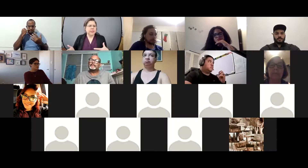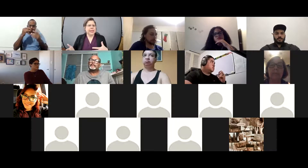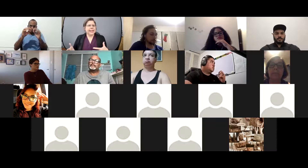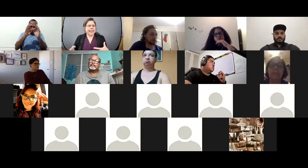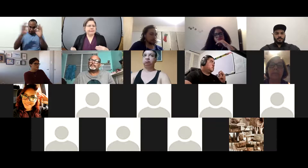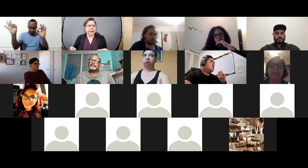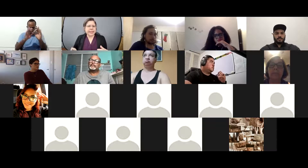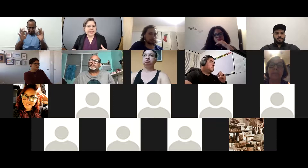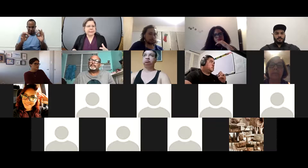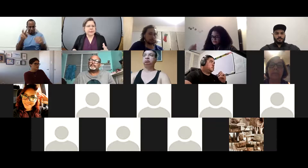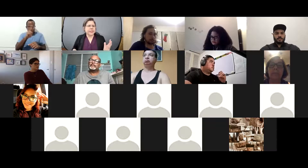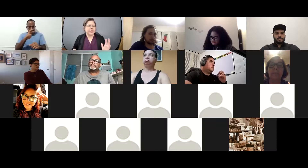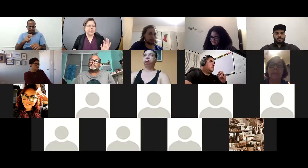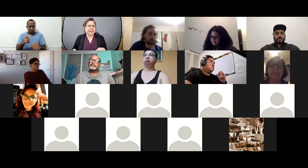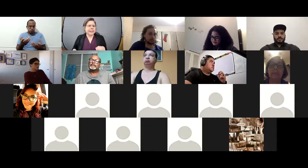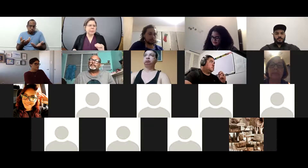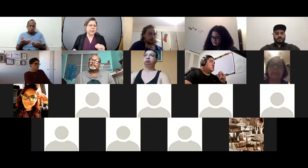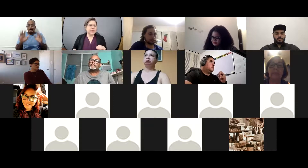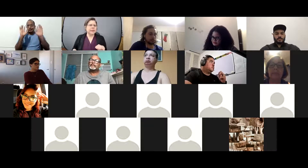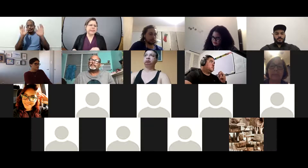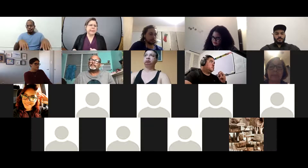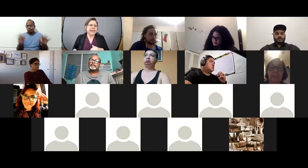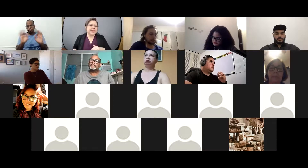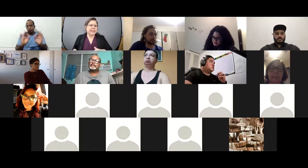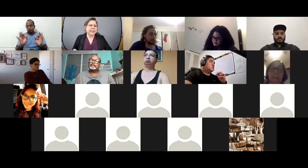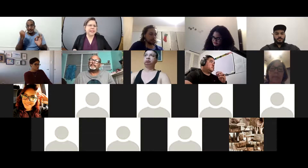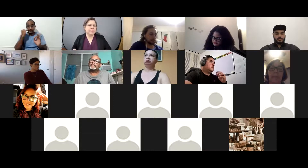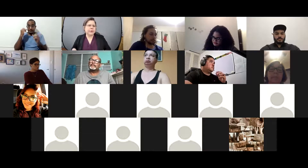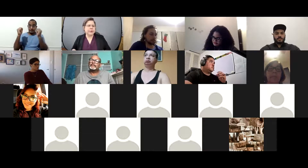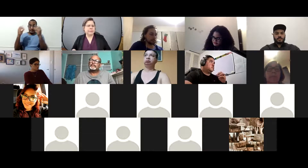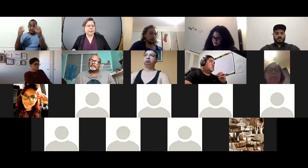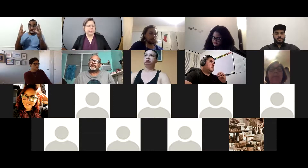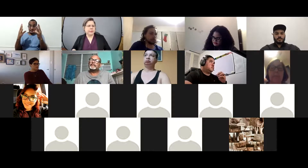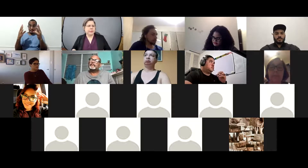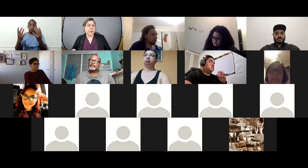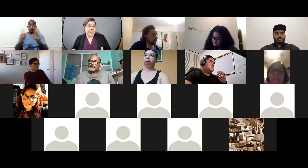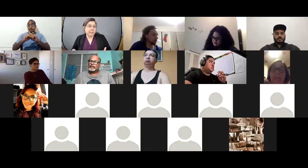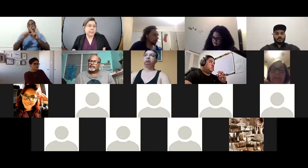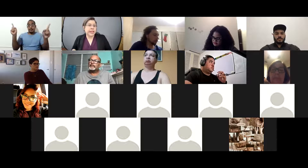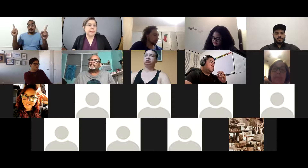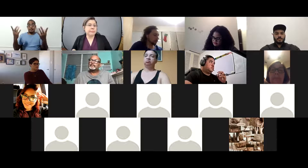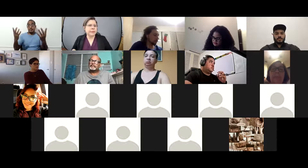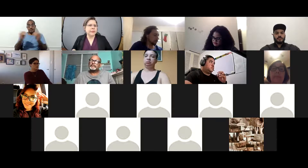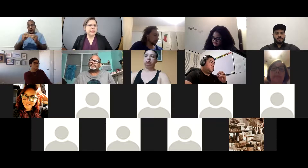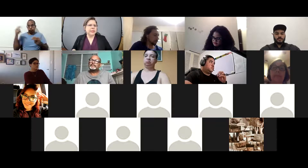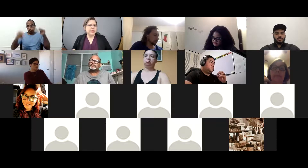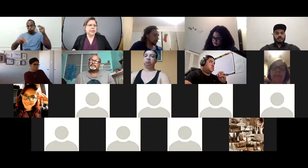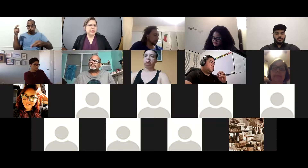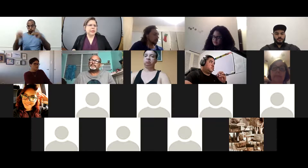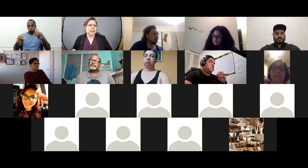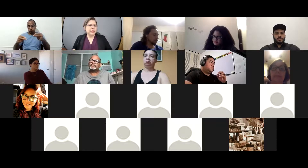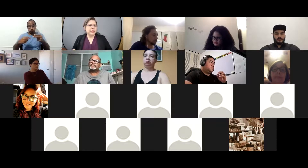corto que sea informativo conciso así muy bueno que se pueda transmitir por whatsapp por ejemplo